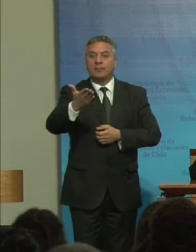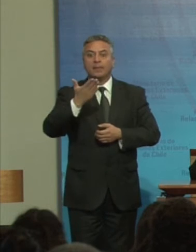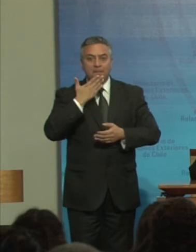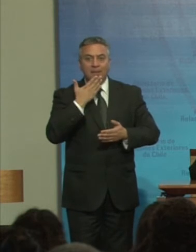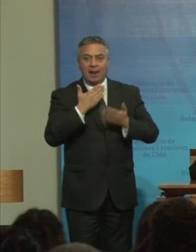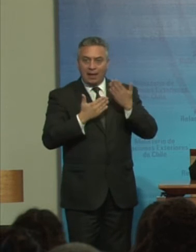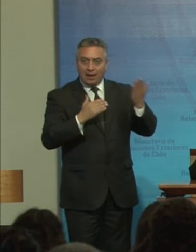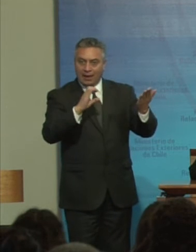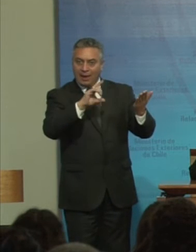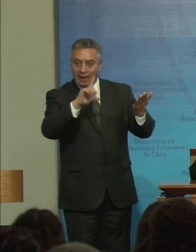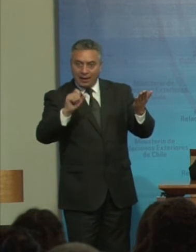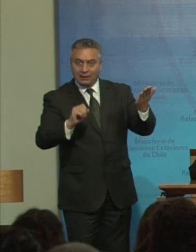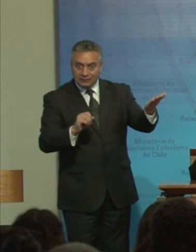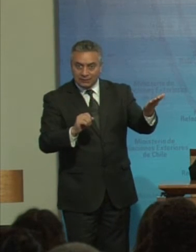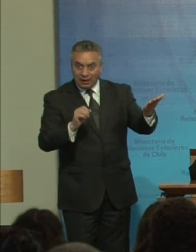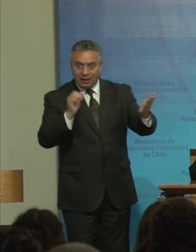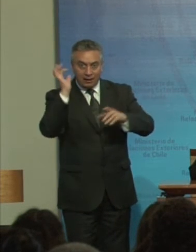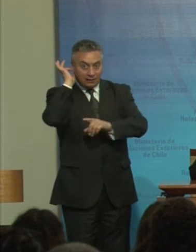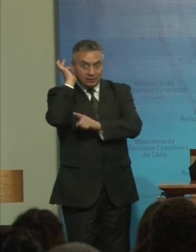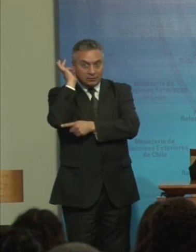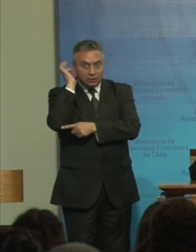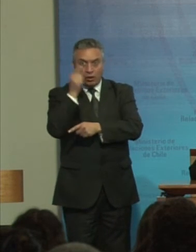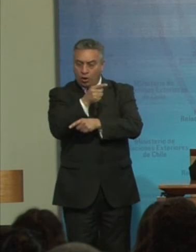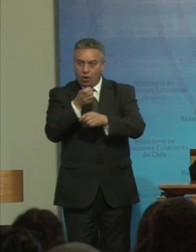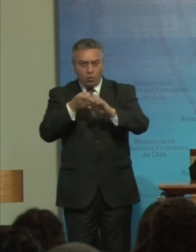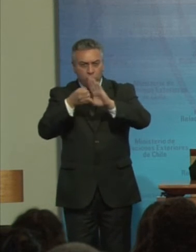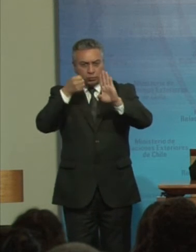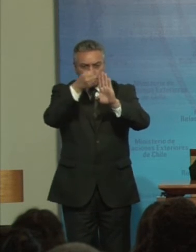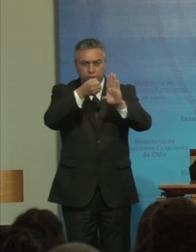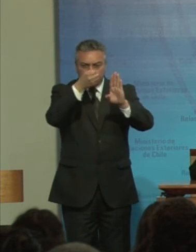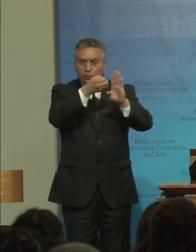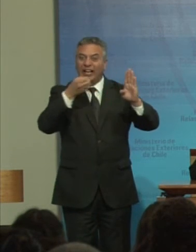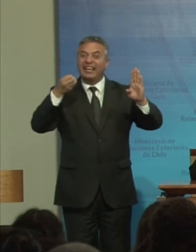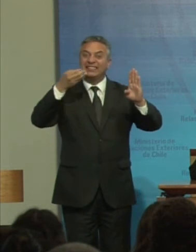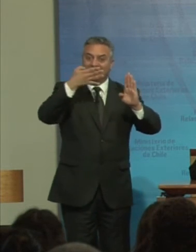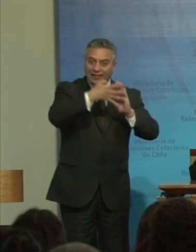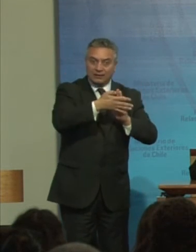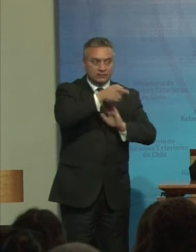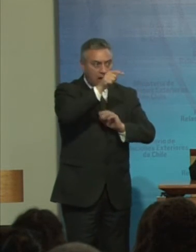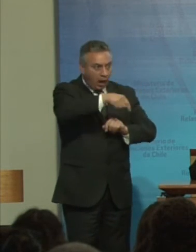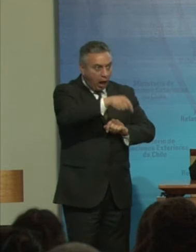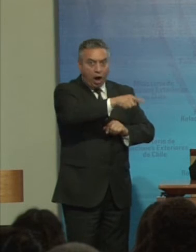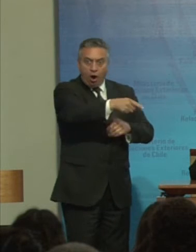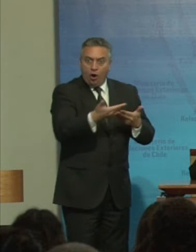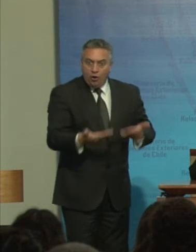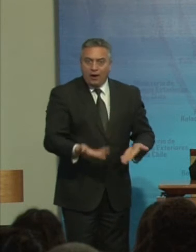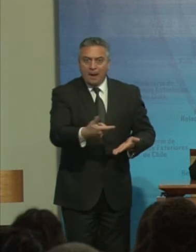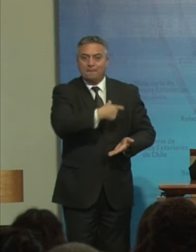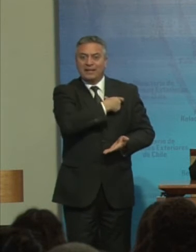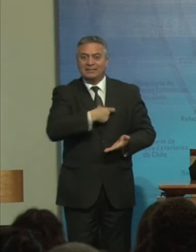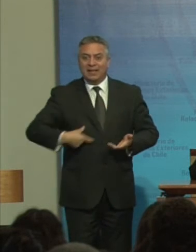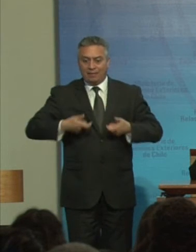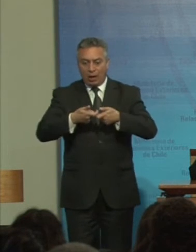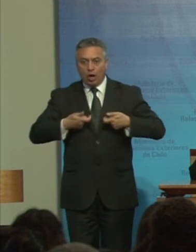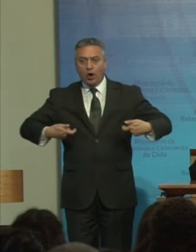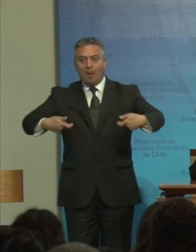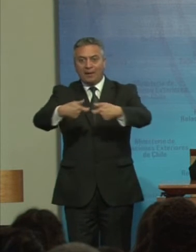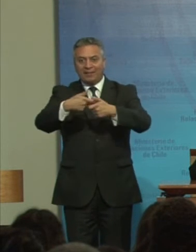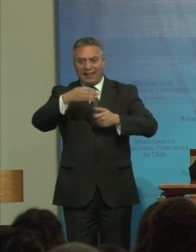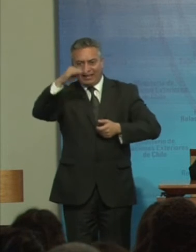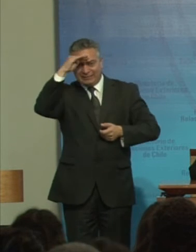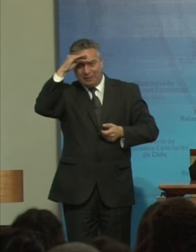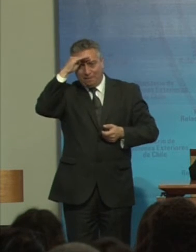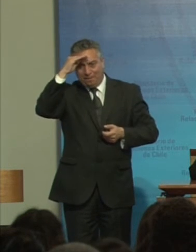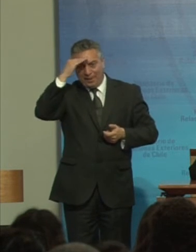incidencia En la convención De los derechos De las personas Con discapacidad Y hoy es presidenta Del comité de expertos Y creo que esas cosas